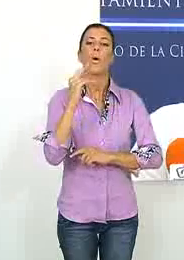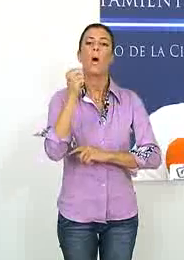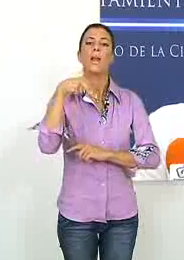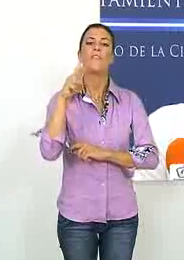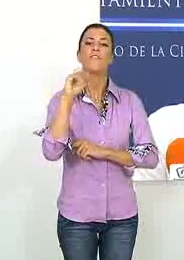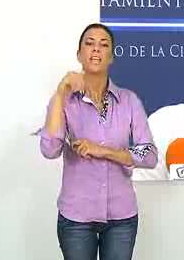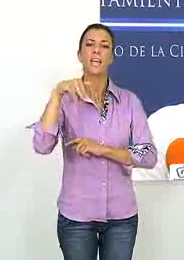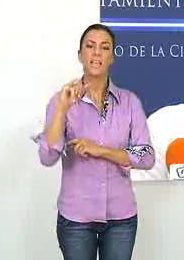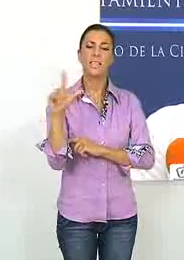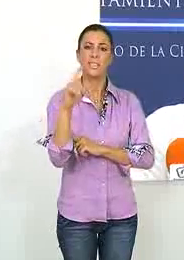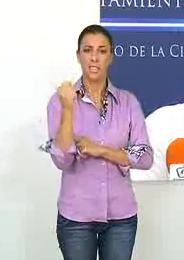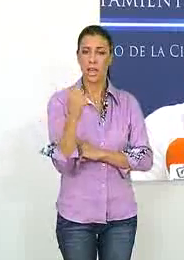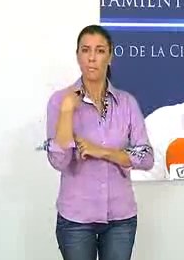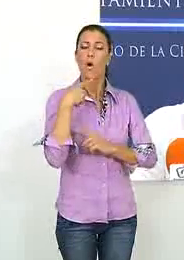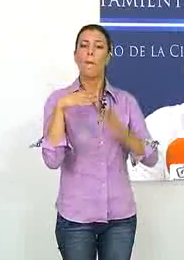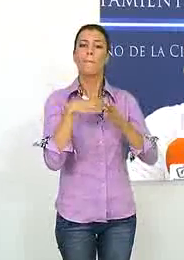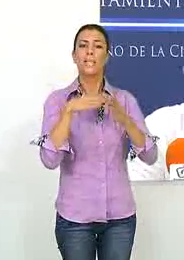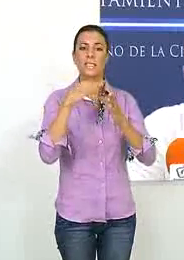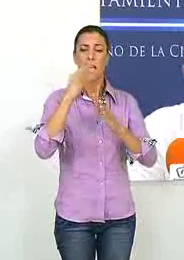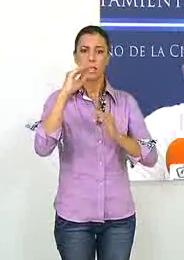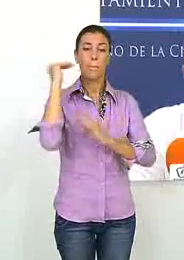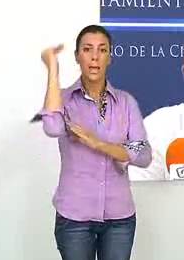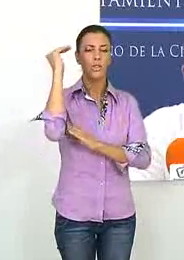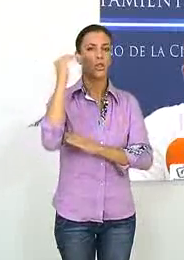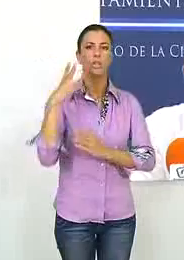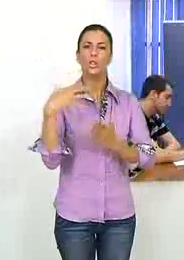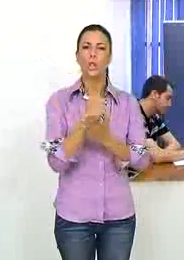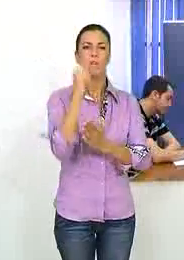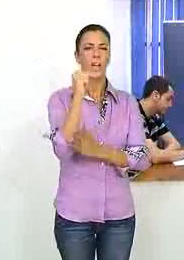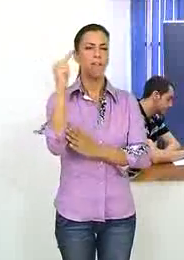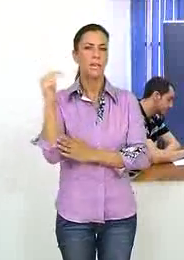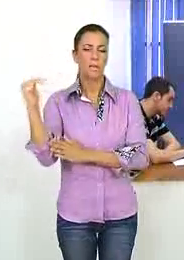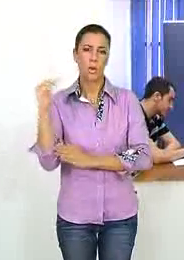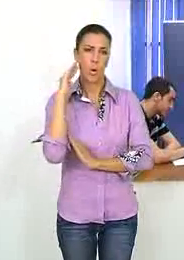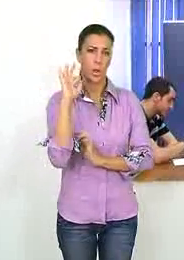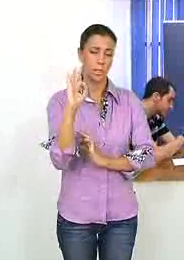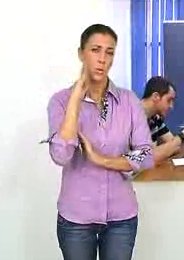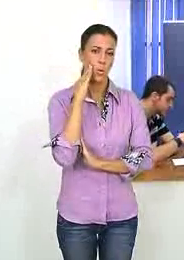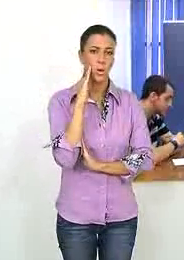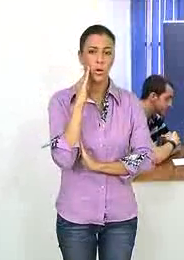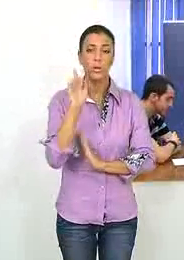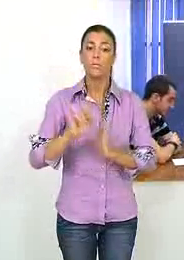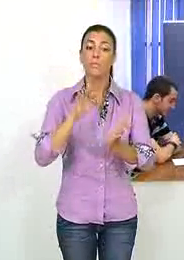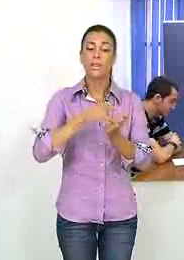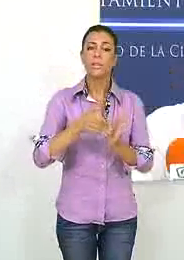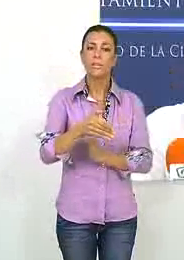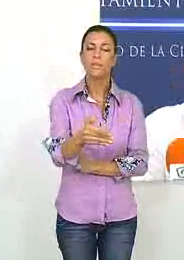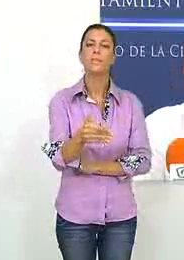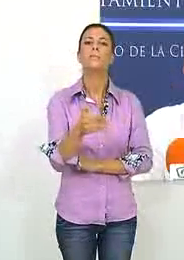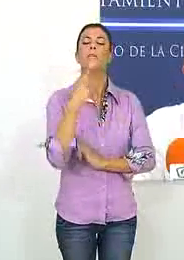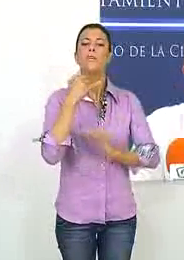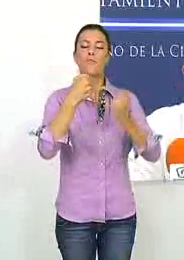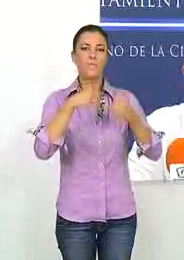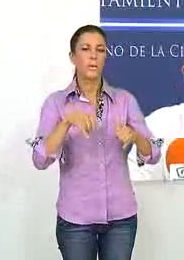el Aljibe de la Iglesia Mayor y se celebrarán todos los viernes de julio. La siguiente cita es Summer